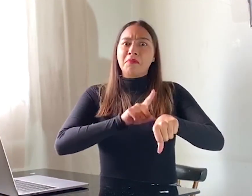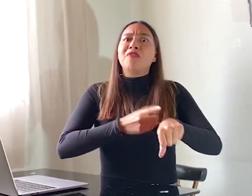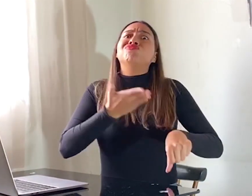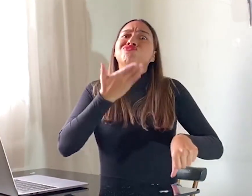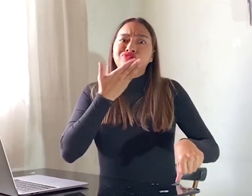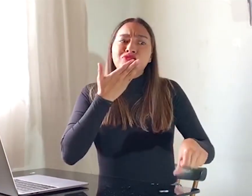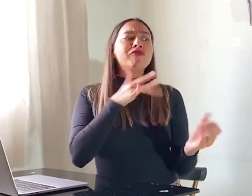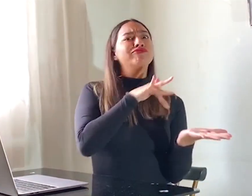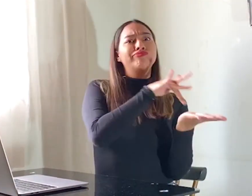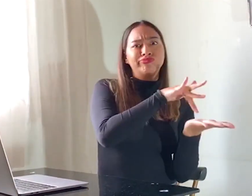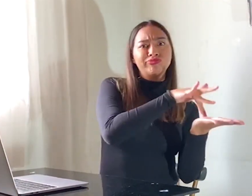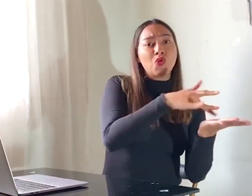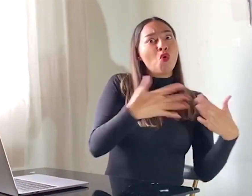opciones la más adecuada para ti.